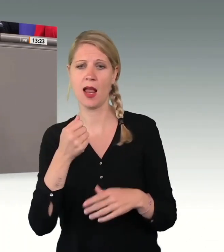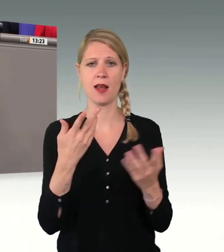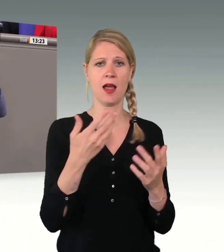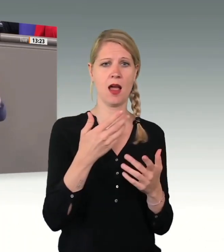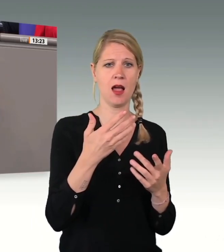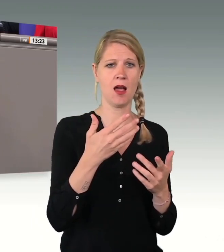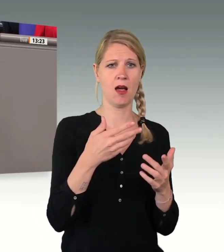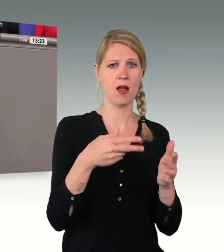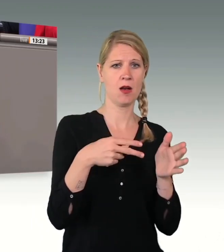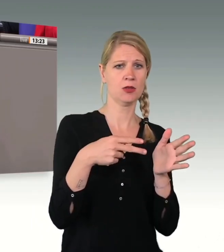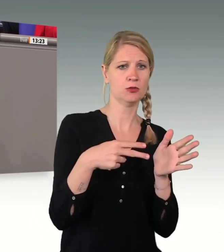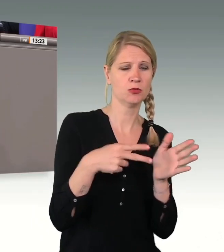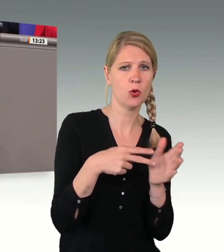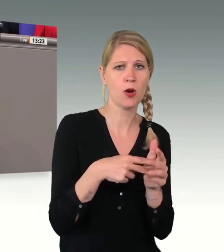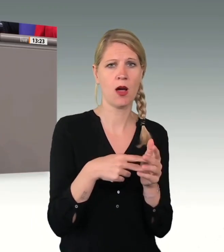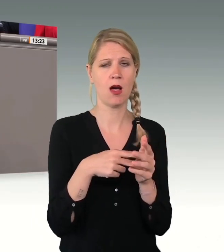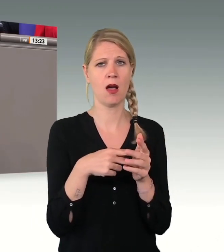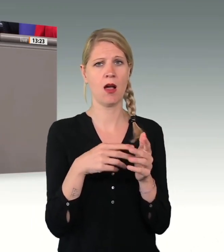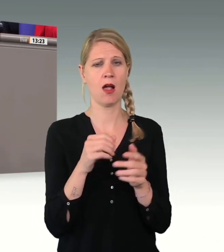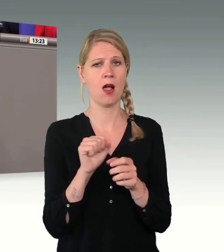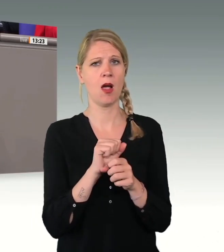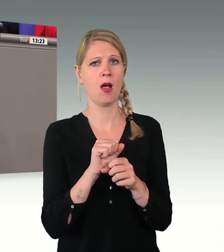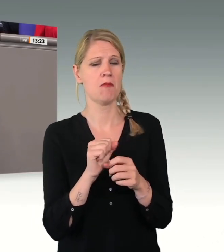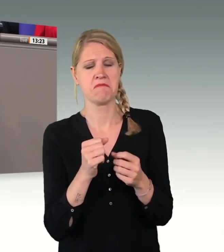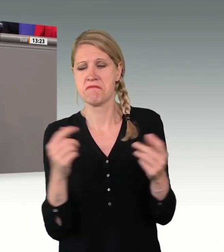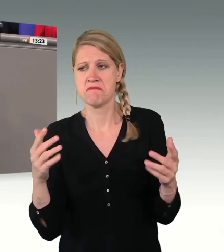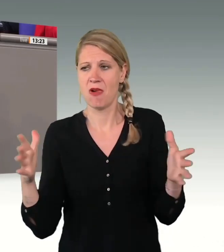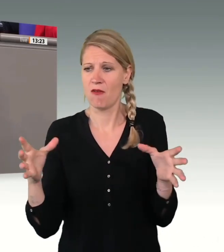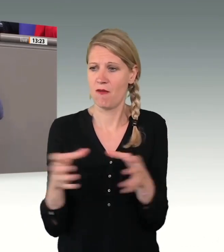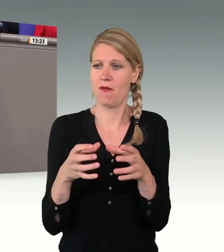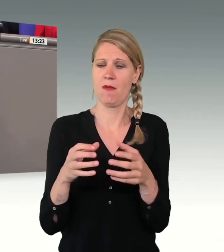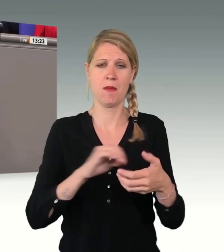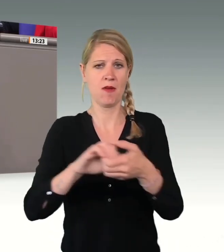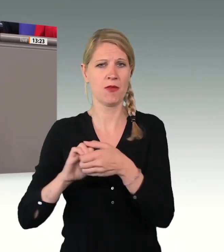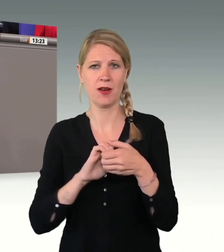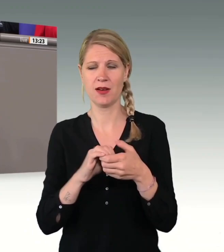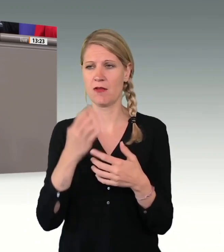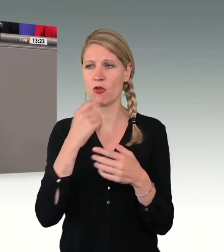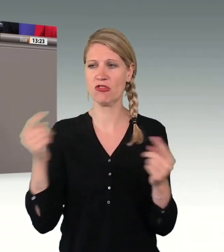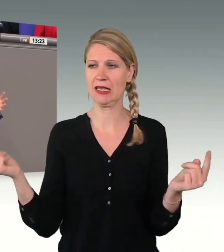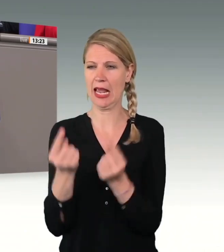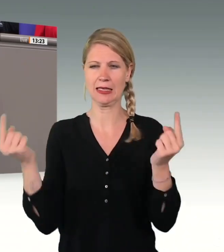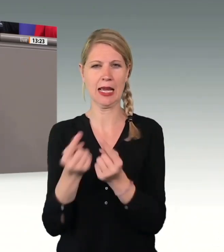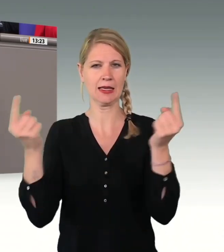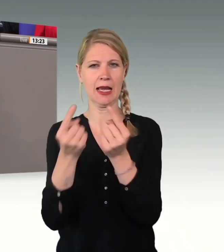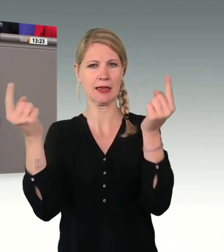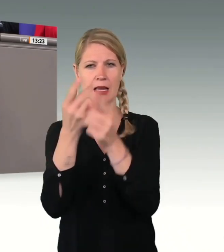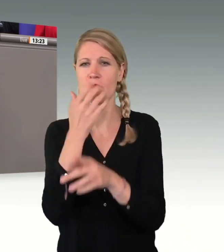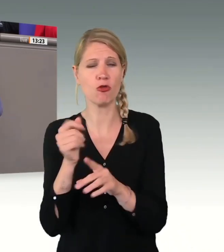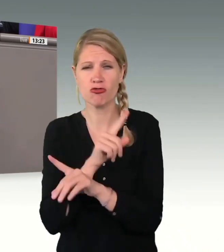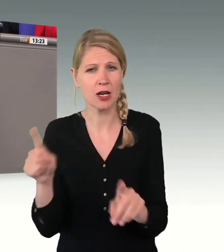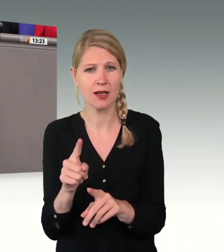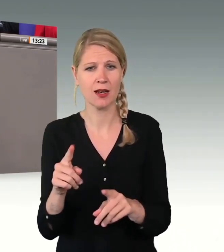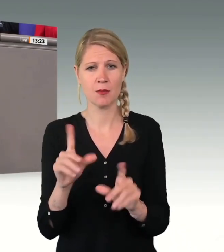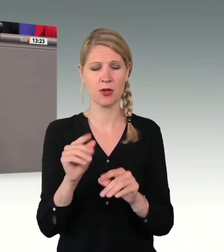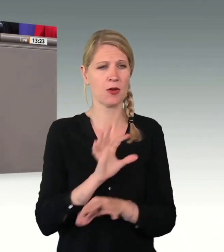zwischen sich und anderen. Die wollen nicht, dass sie vermeintlich ihre Interessen vertreten. Also, für wen setzen Sie sich ein? Weder für die Bevölkerung dieses Landes,